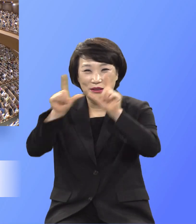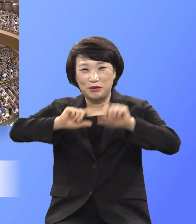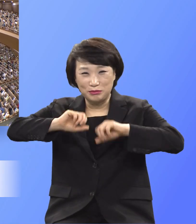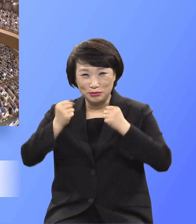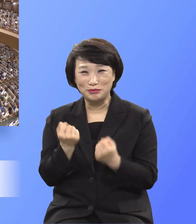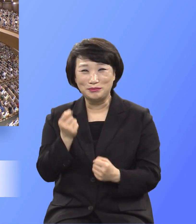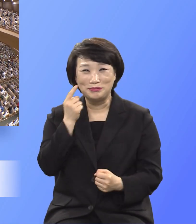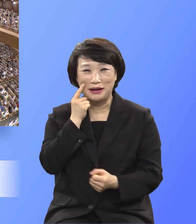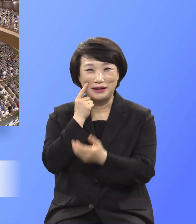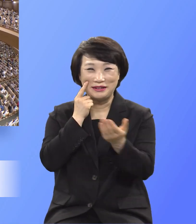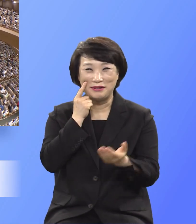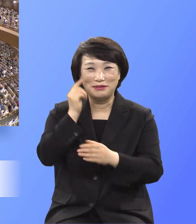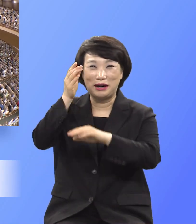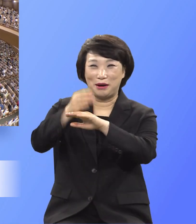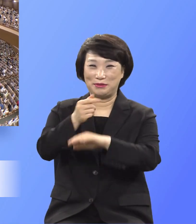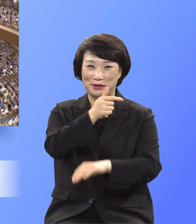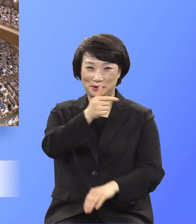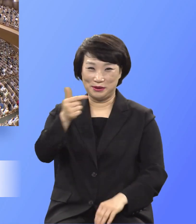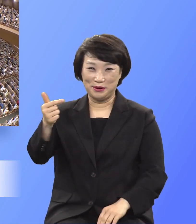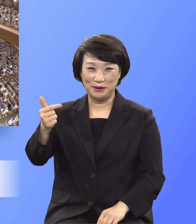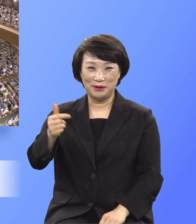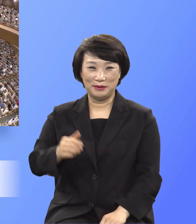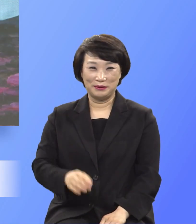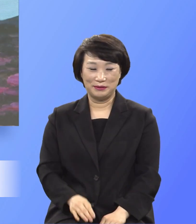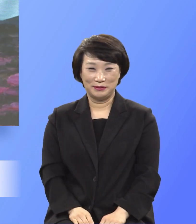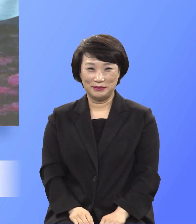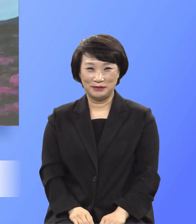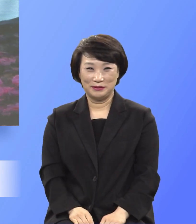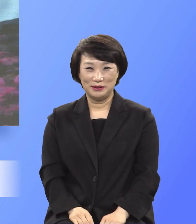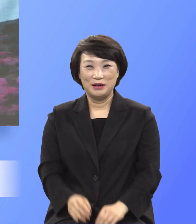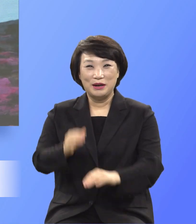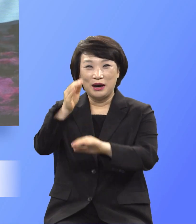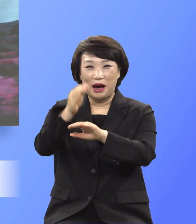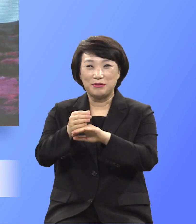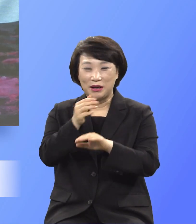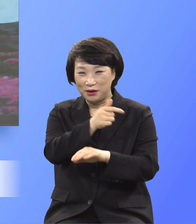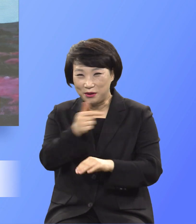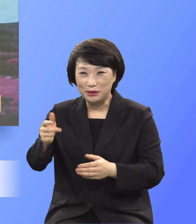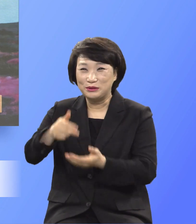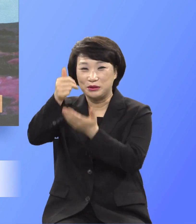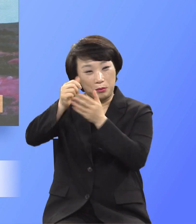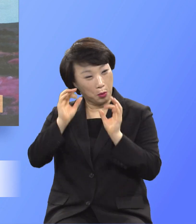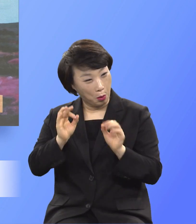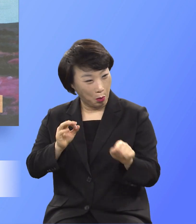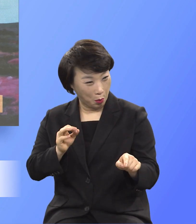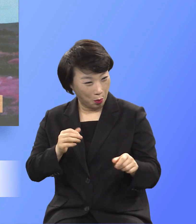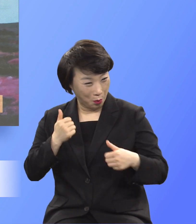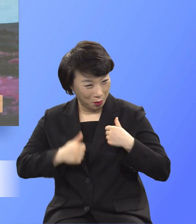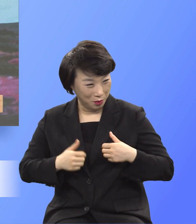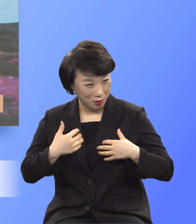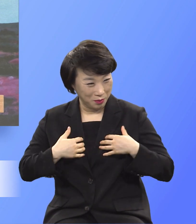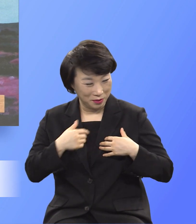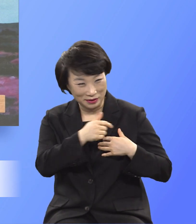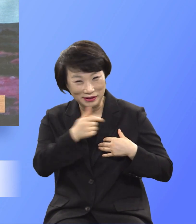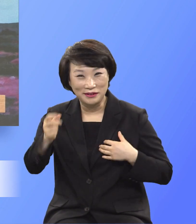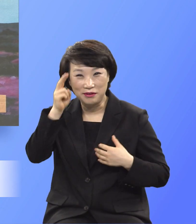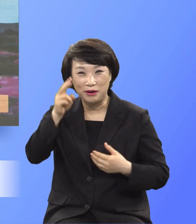얼마나 감사하게 돼요. 얼마나 주님이 기뻐하시겠어요. 그냥 들리는